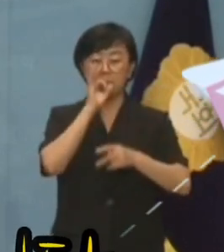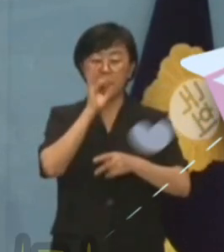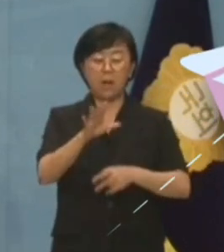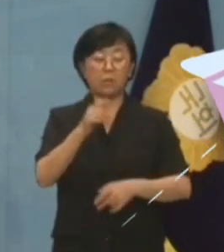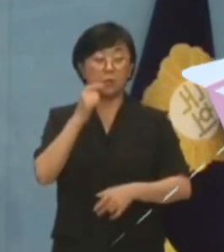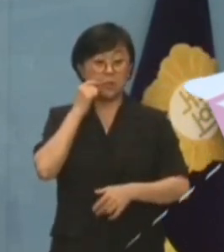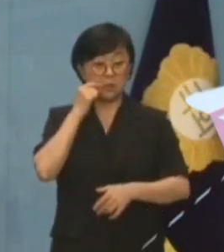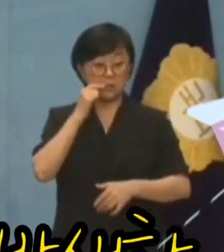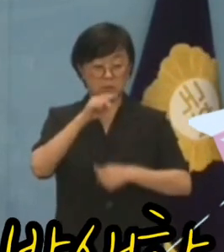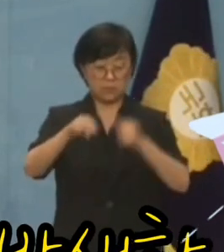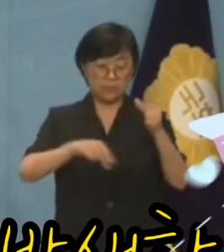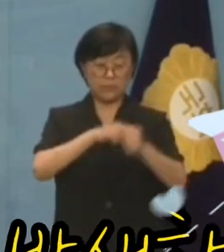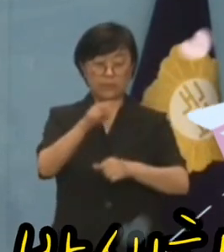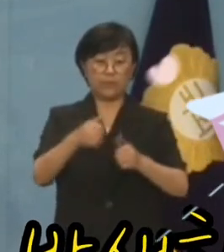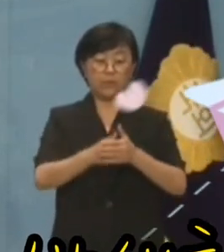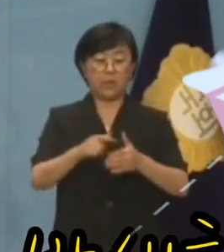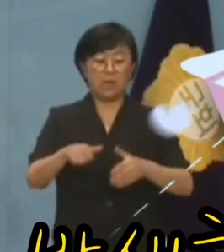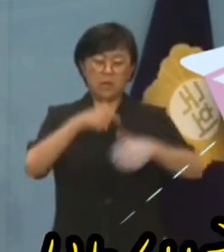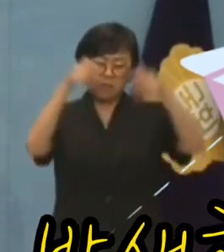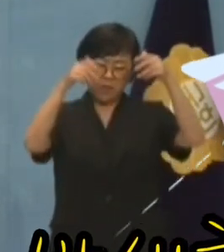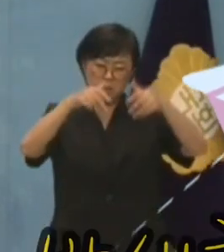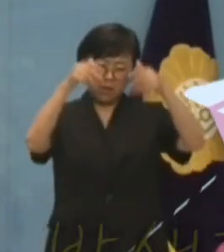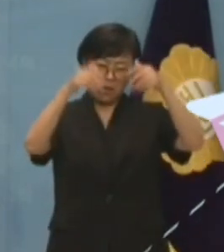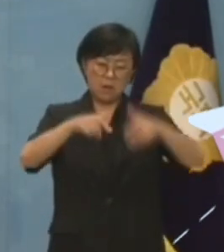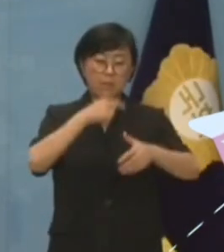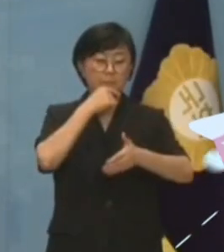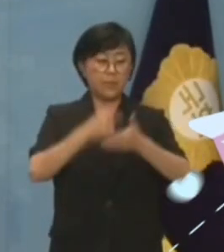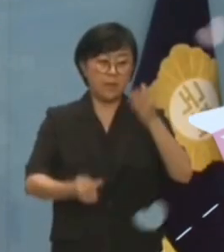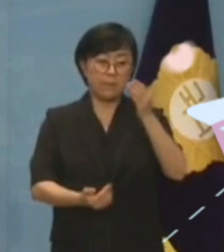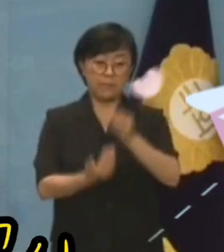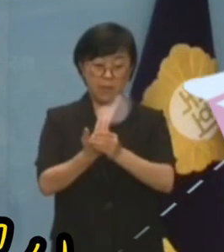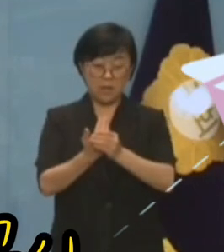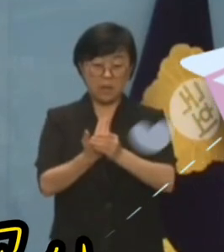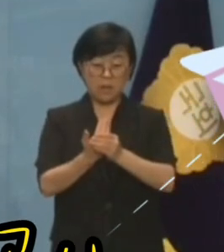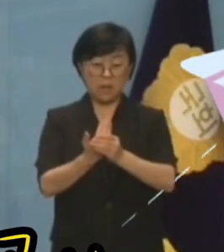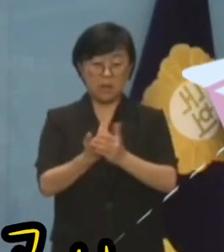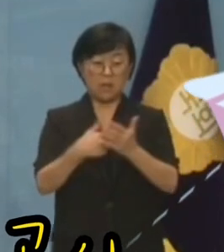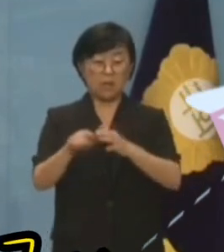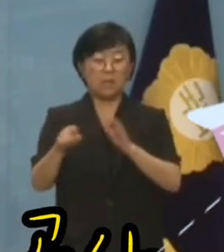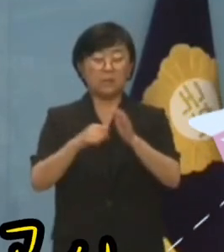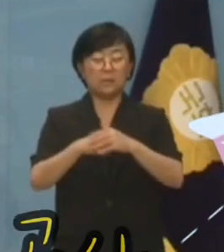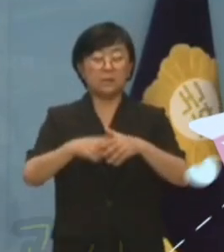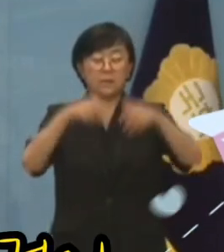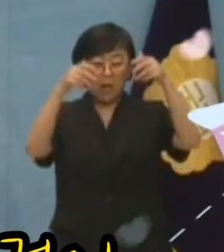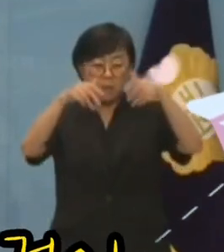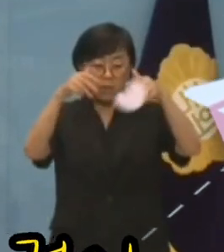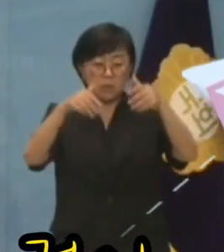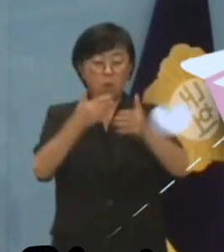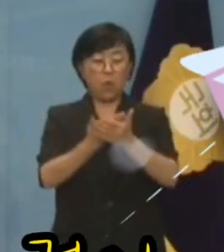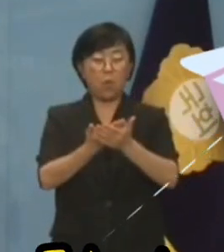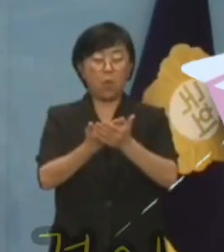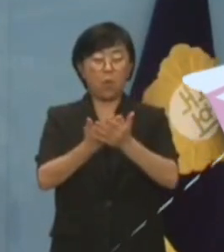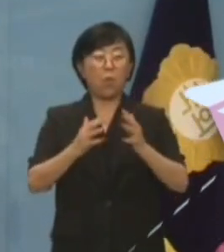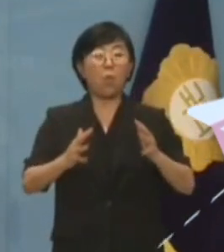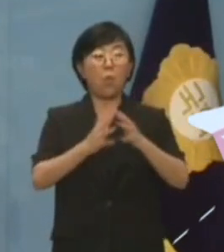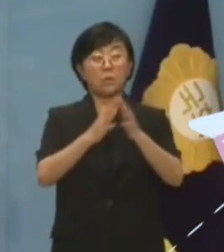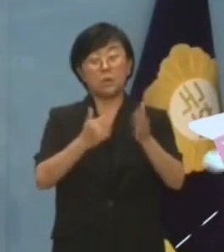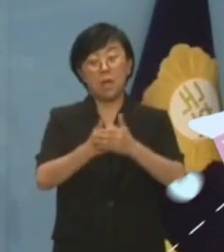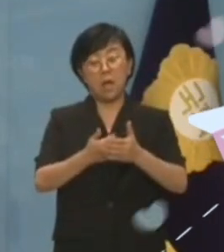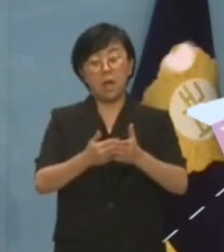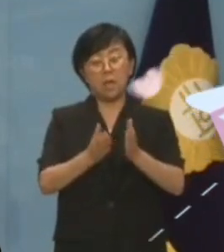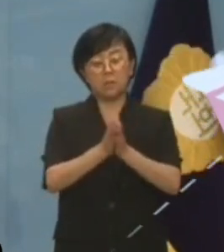행정입니다. 잦은 비로 수해가 발생할 수 있어 통상 장마철 공사 발주는 피하는 것이